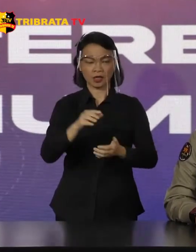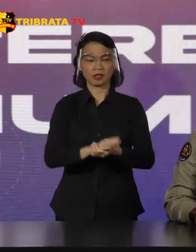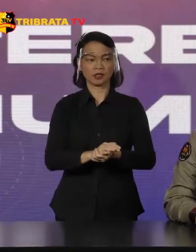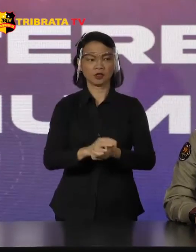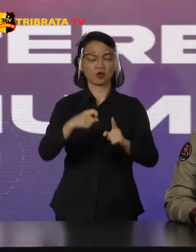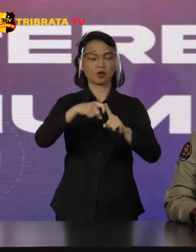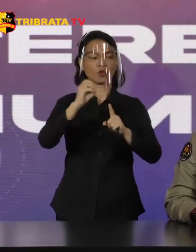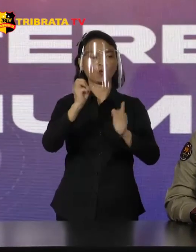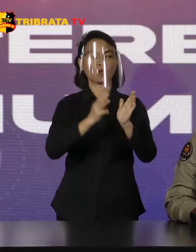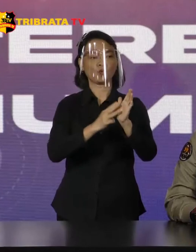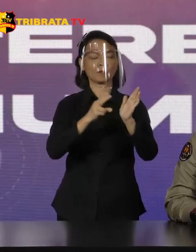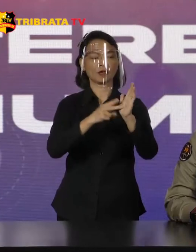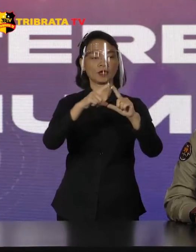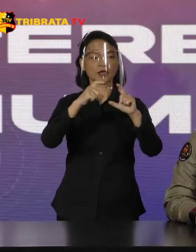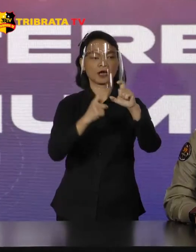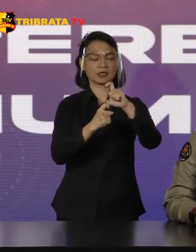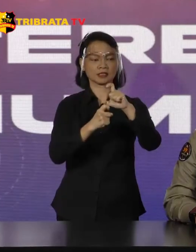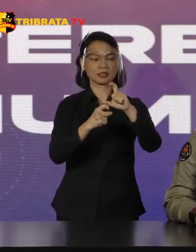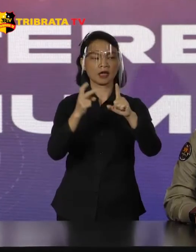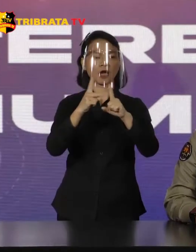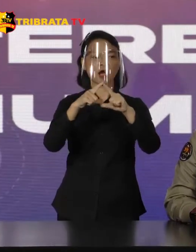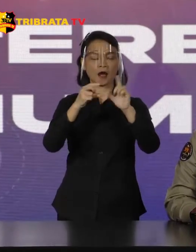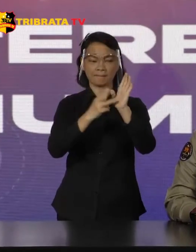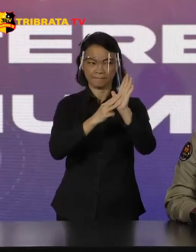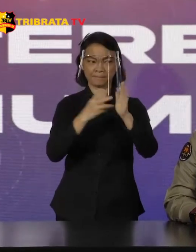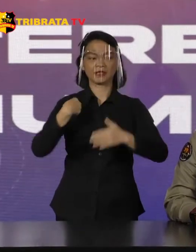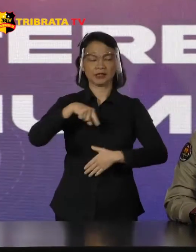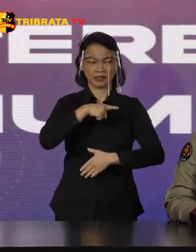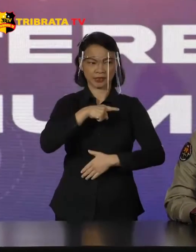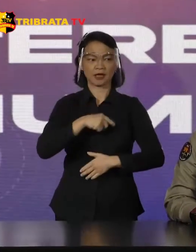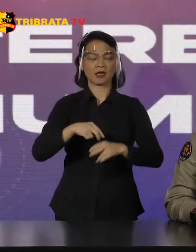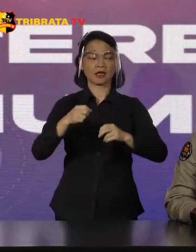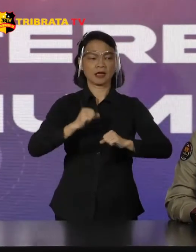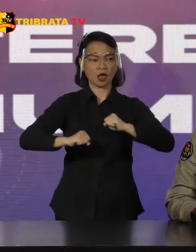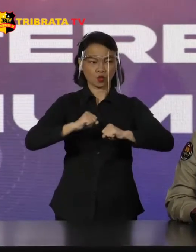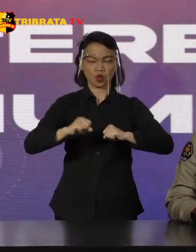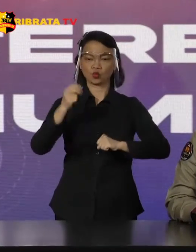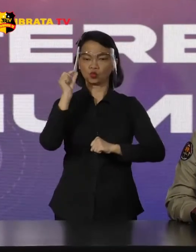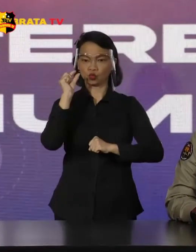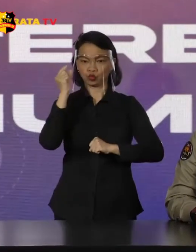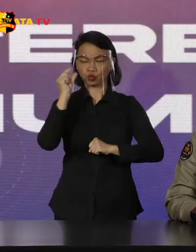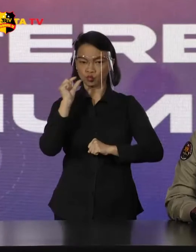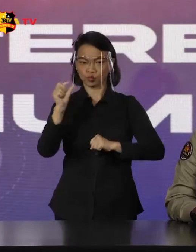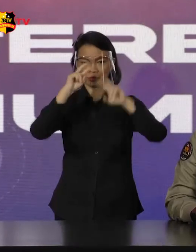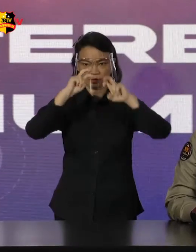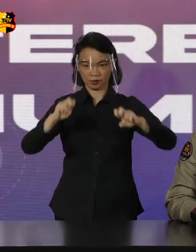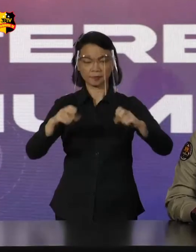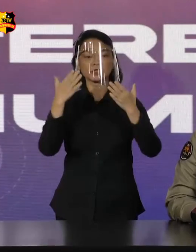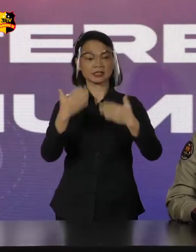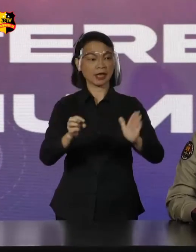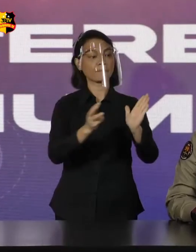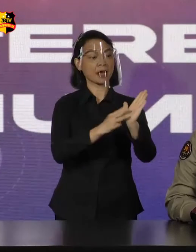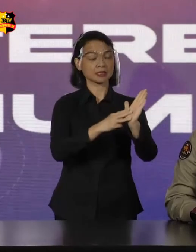Itu juga publik sudah tahu, itu yang kita gunakan, penyidik gunakan dalam rangka menyelesaikan kasus tersebut